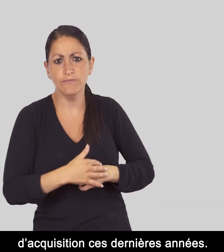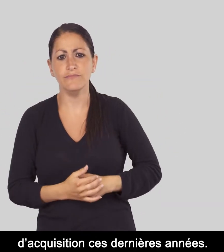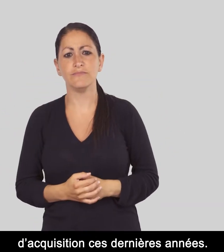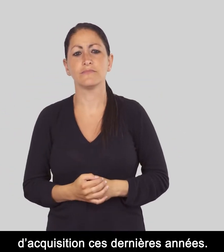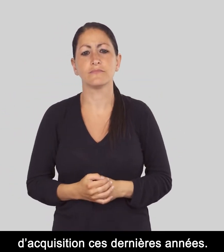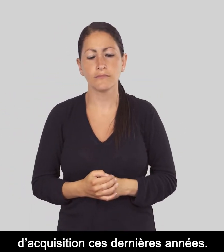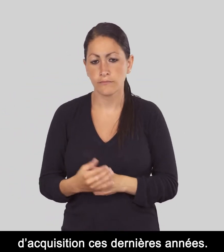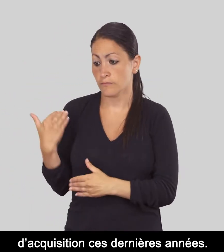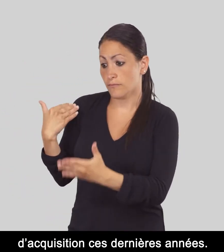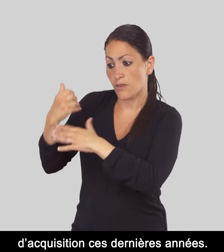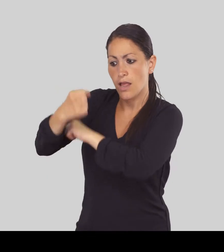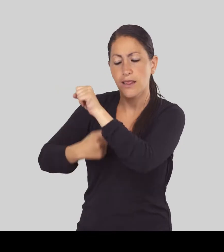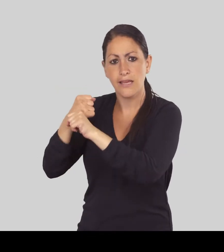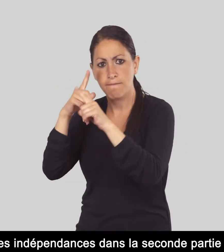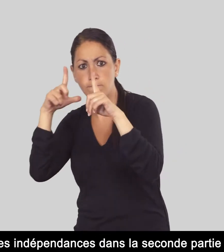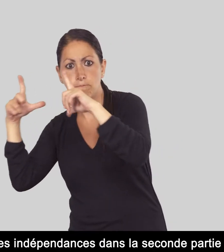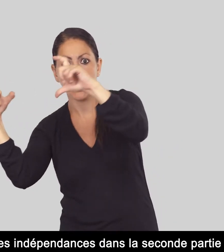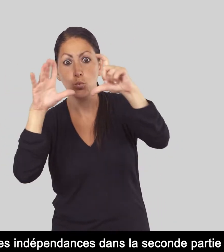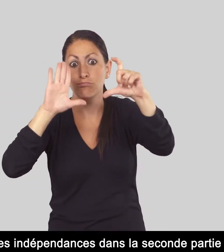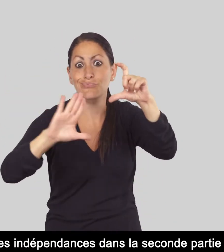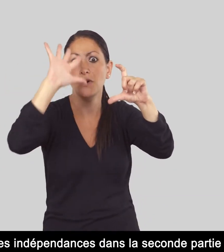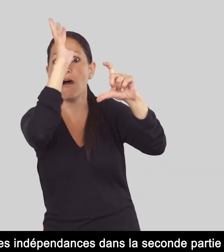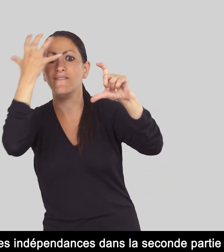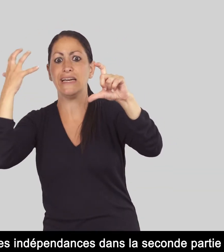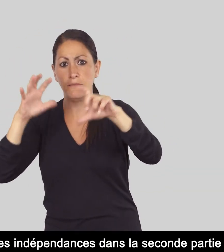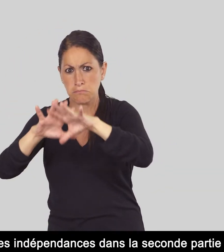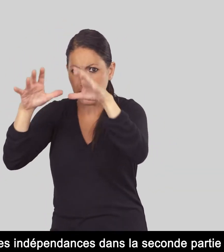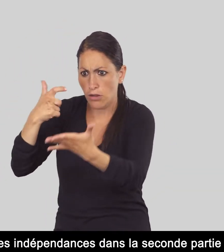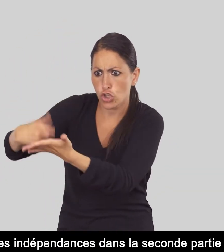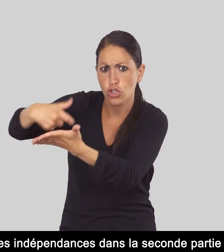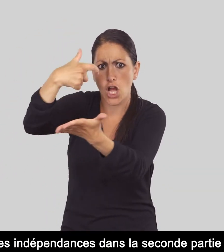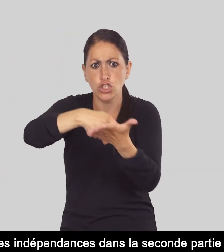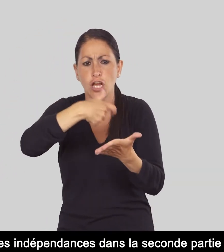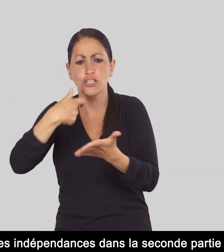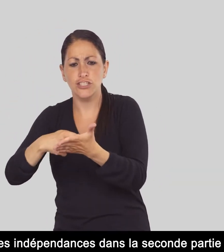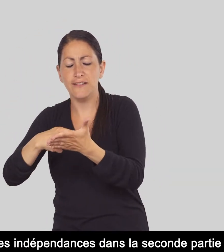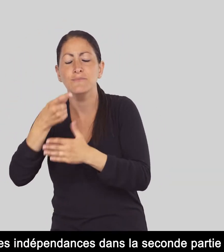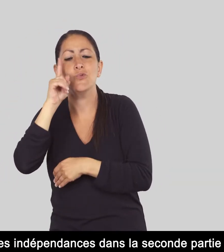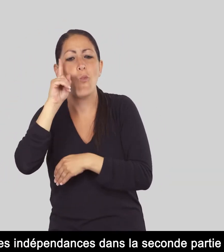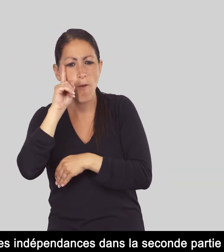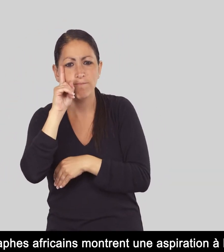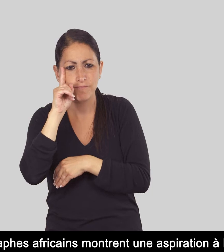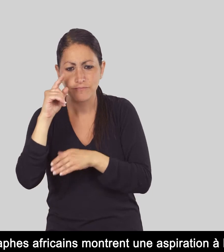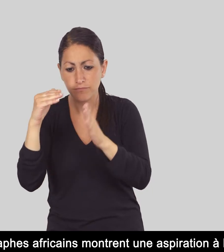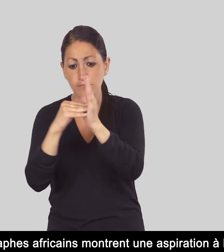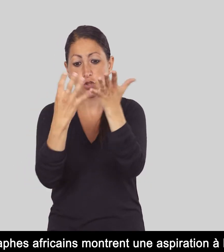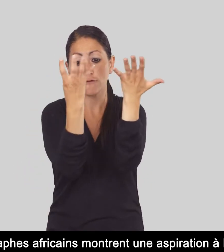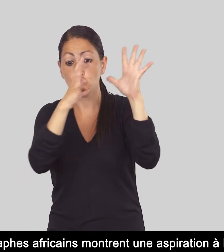'acquisition ces dernières années. Au moment des indépendances dans la seconde partie du XXe siècle, les photographes